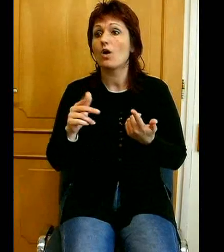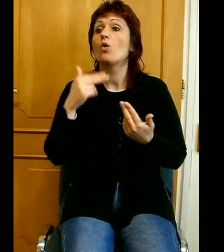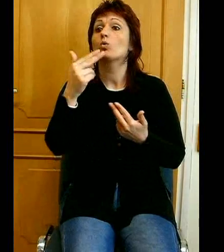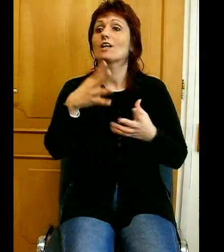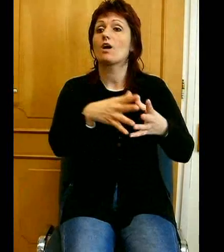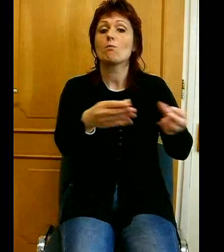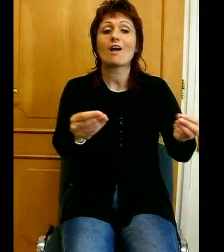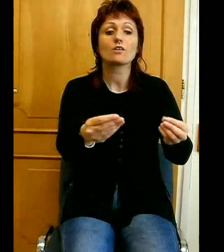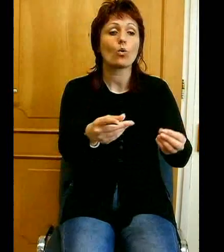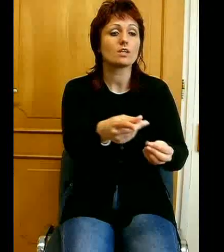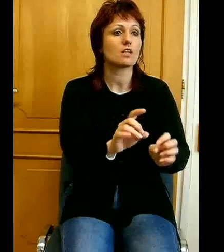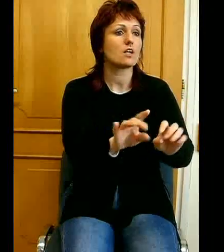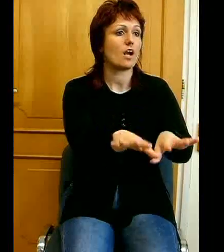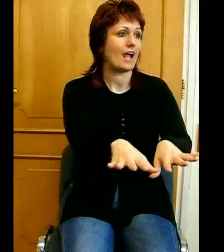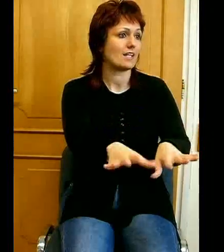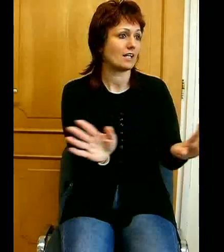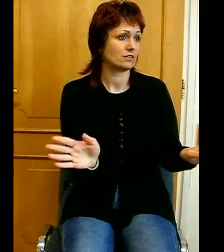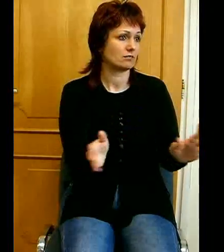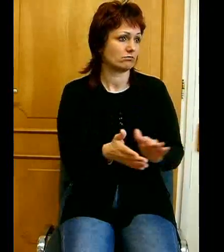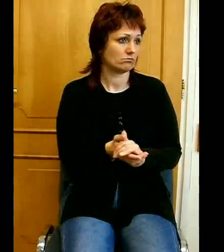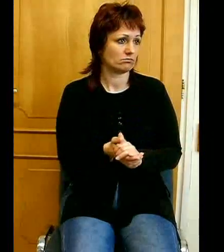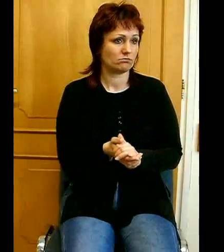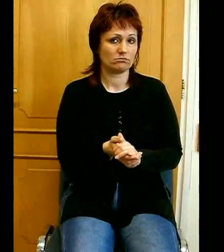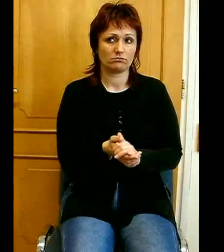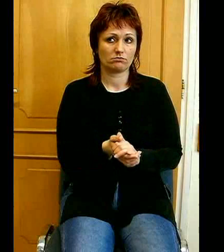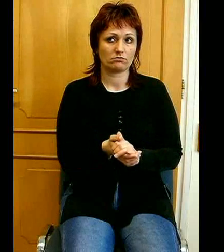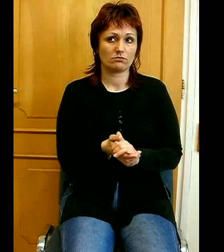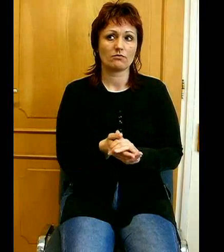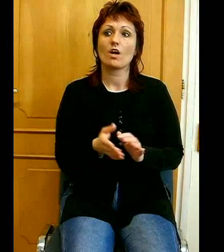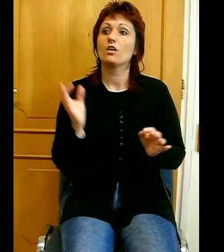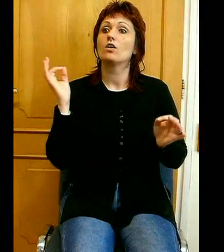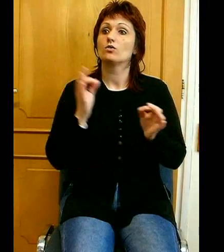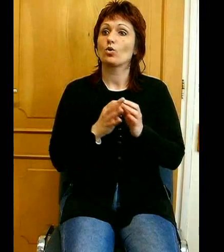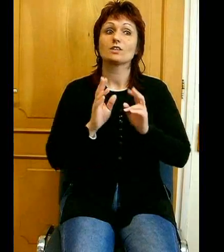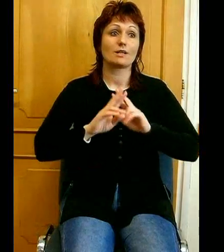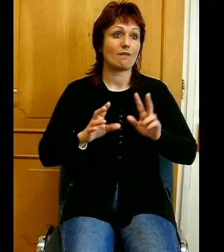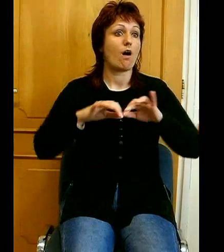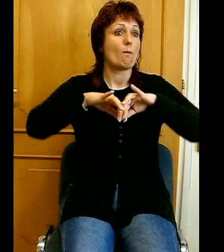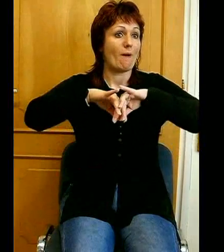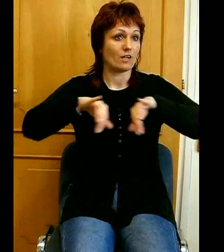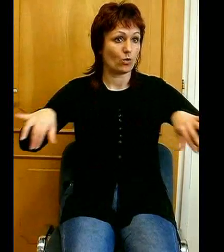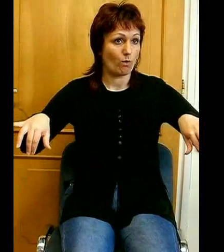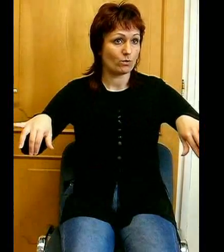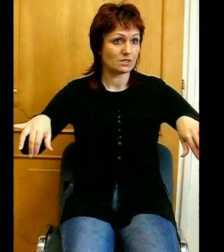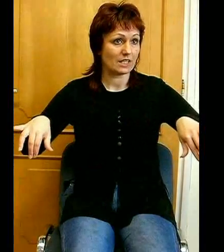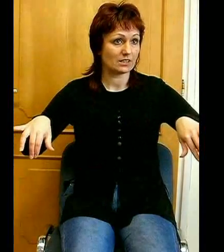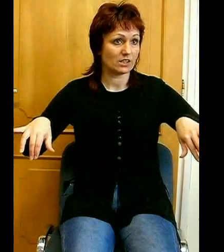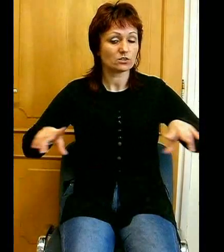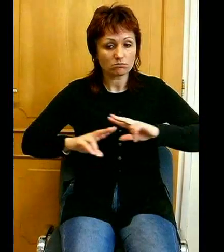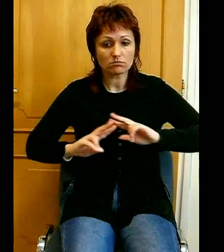Van megkülönböztetés ebben a történetben? Van. Jézus azt mondja, hogy elsőséget élvez az